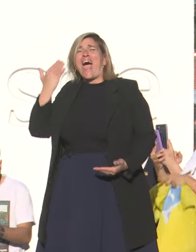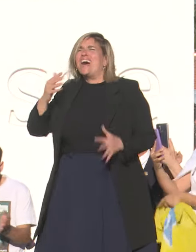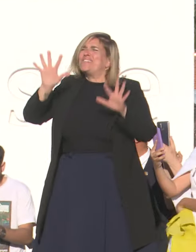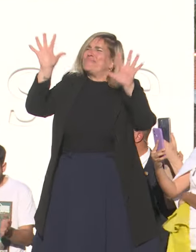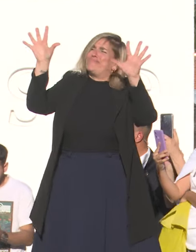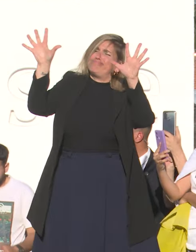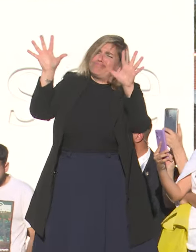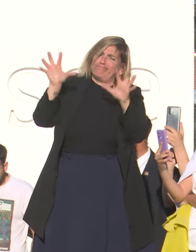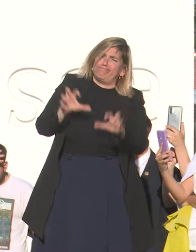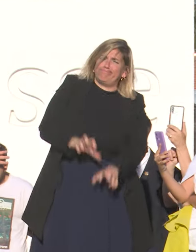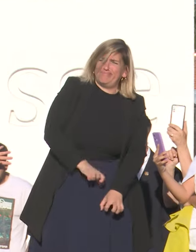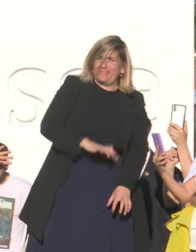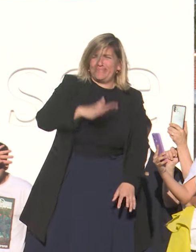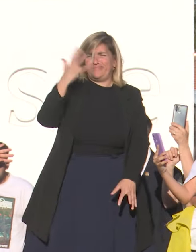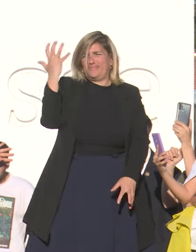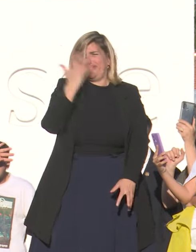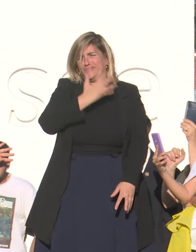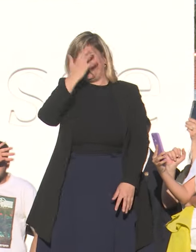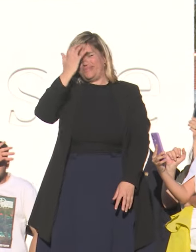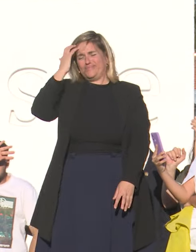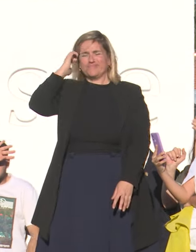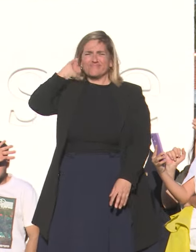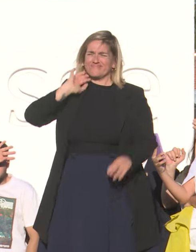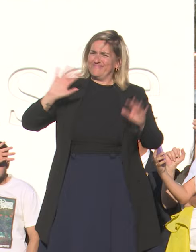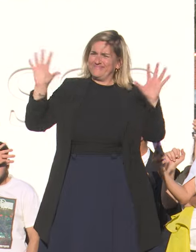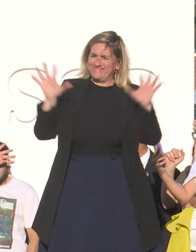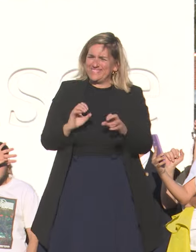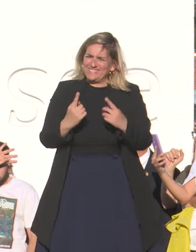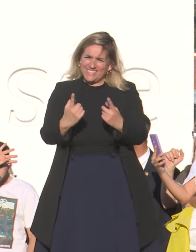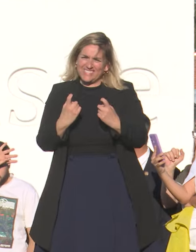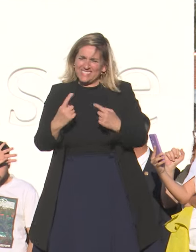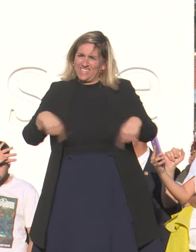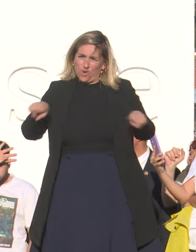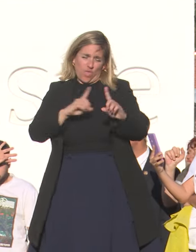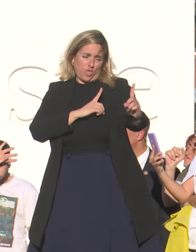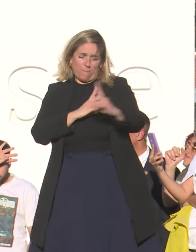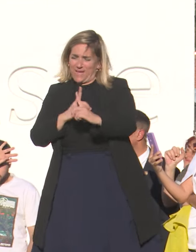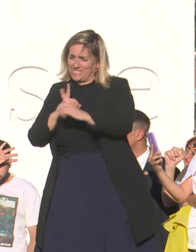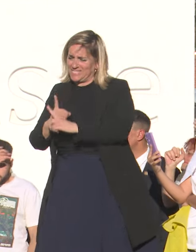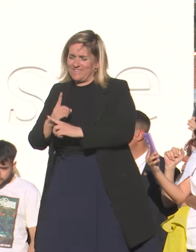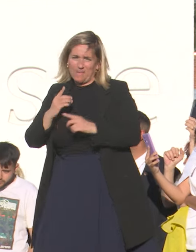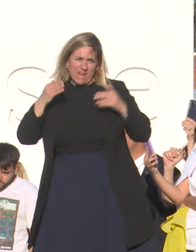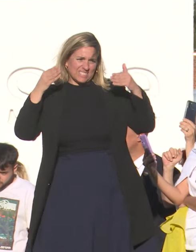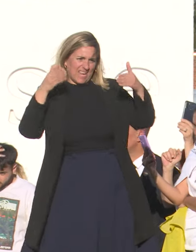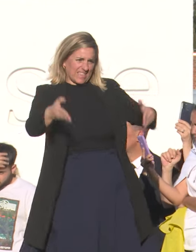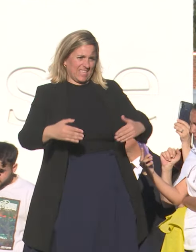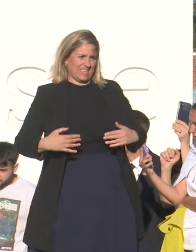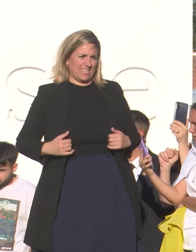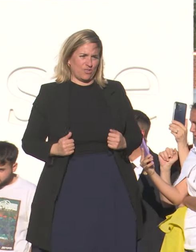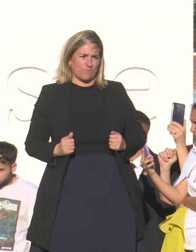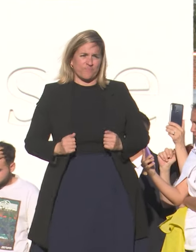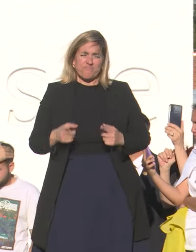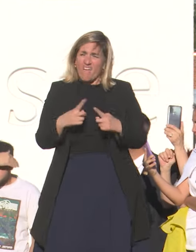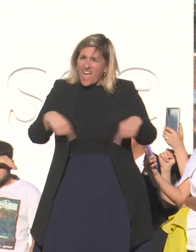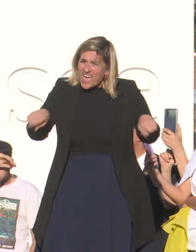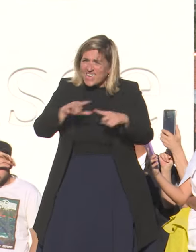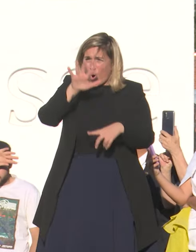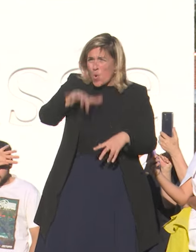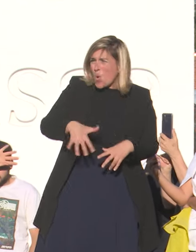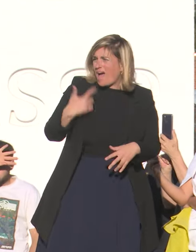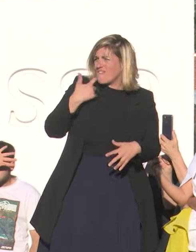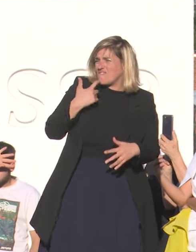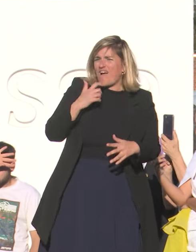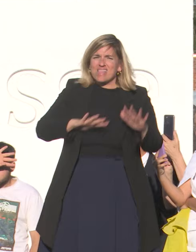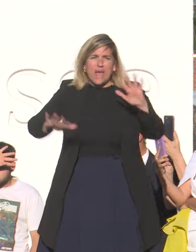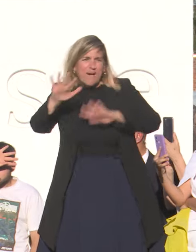en un estado que no era el adecuado que necesitan nuestros pacientes para ser atendidos. Era un centro que estaba sin